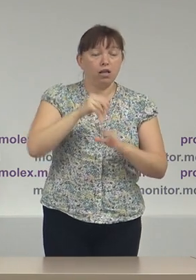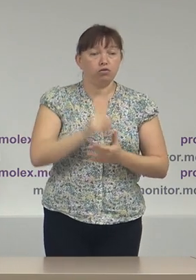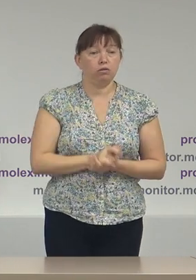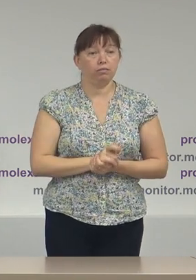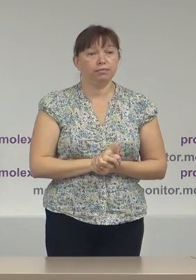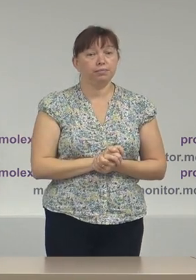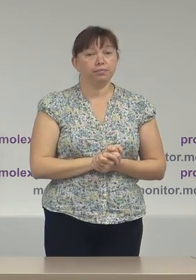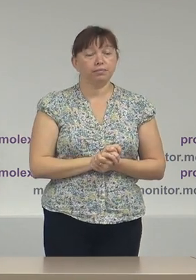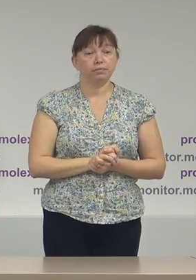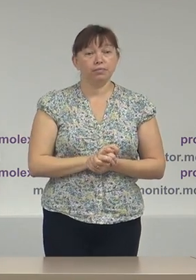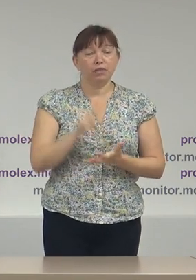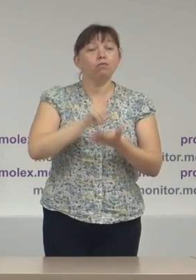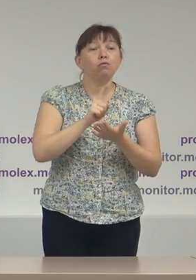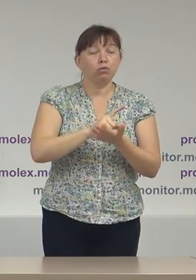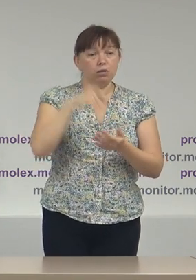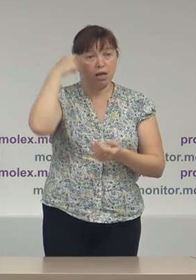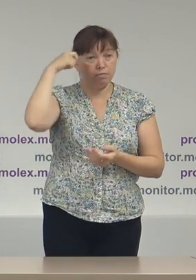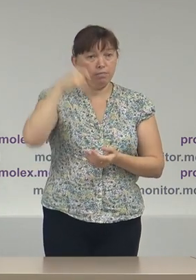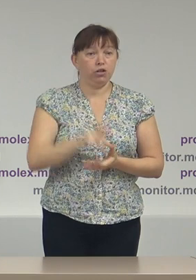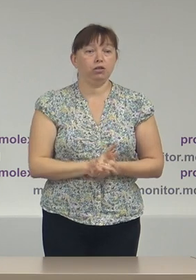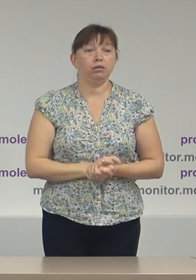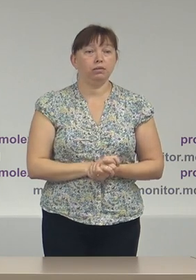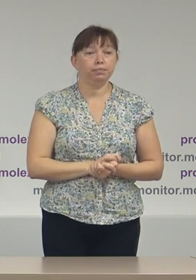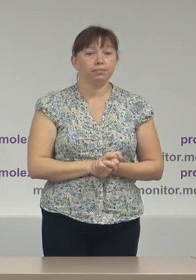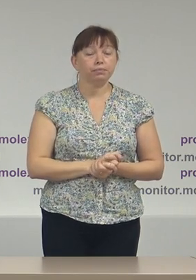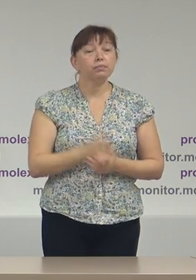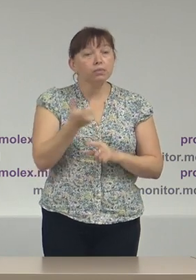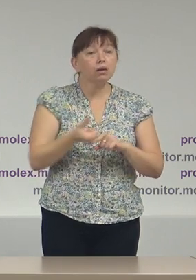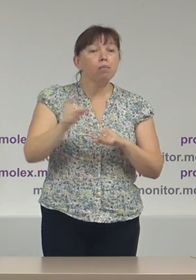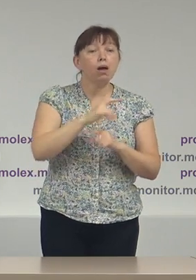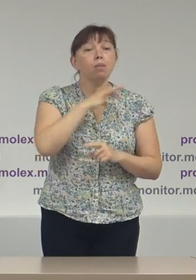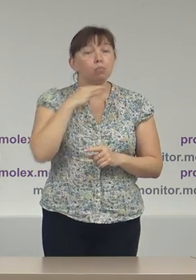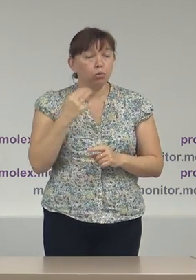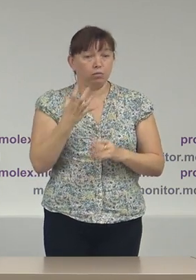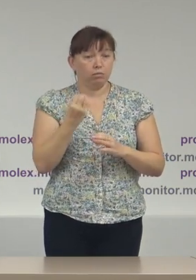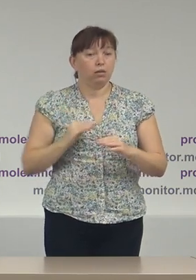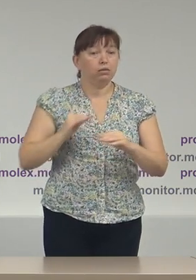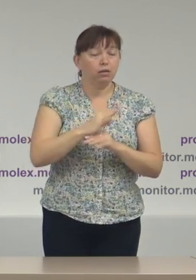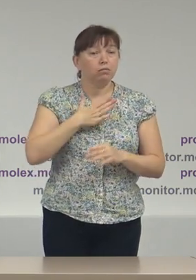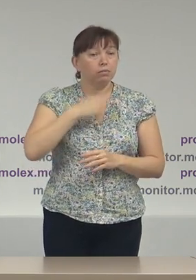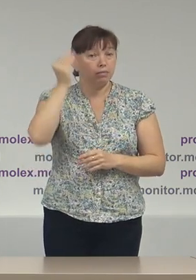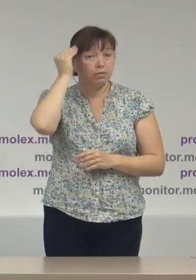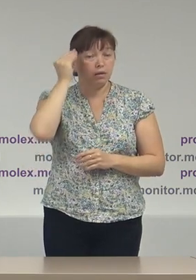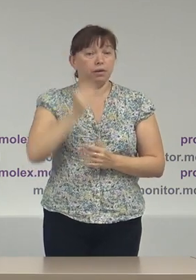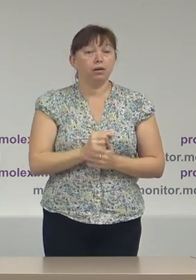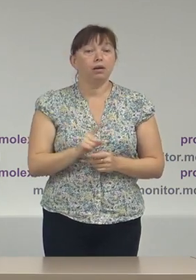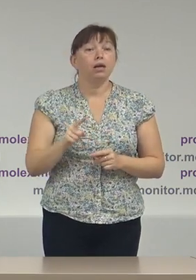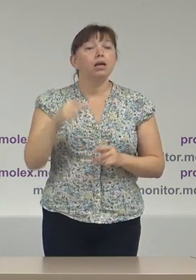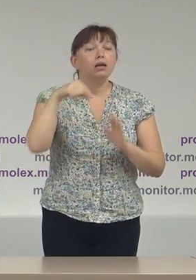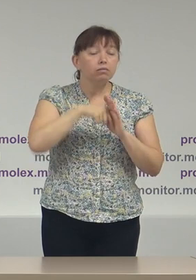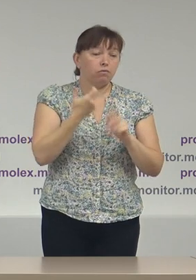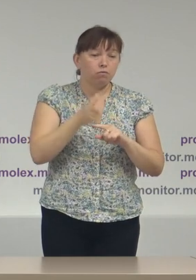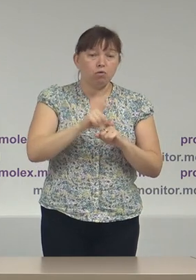funcția de concurent electoral. Mai mult ca atât, din punctul nostru de vedere, este